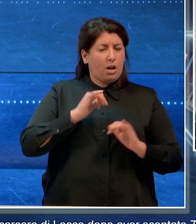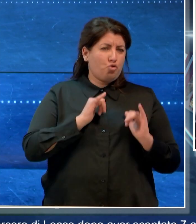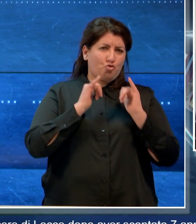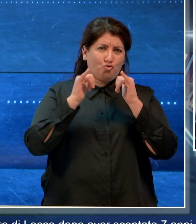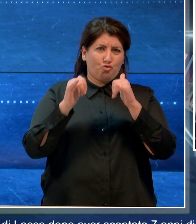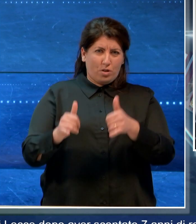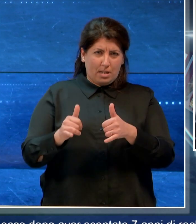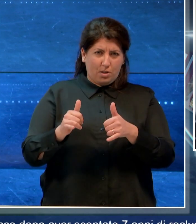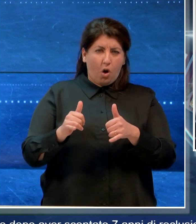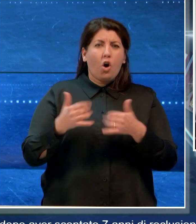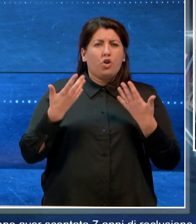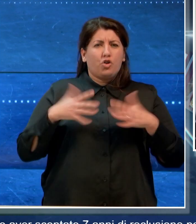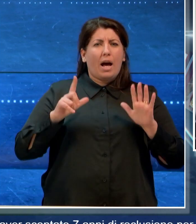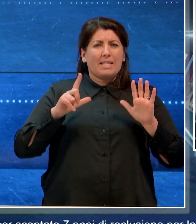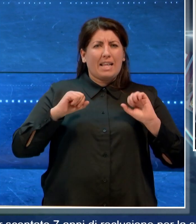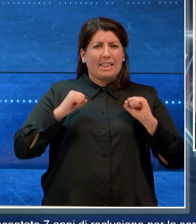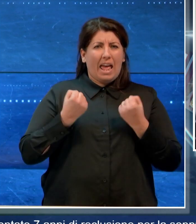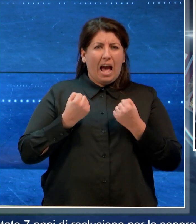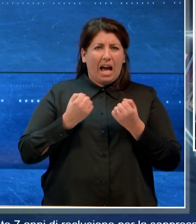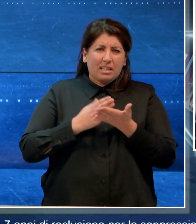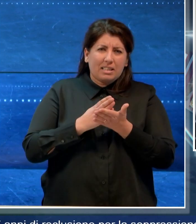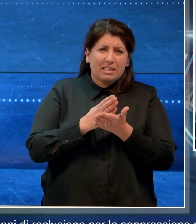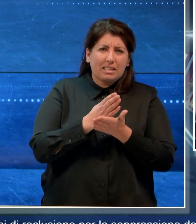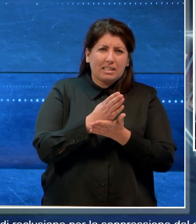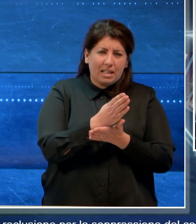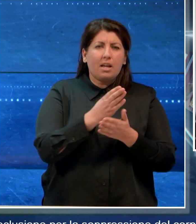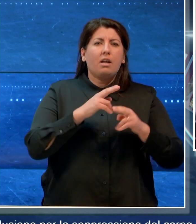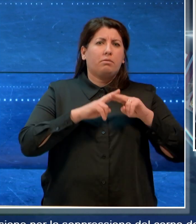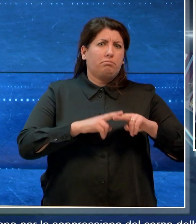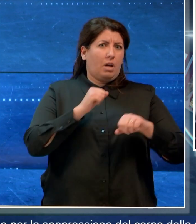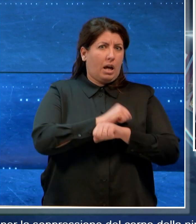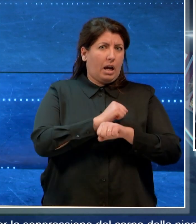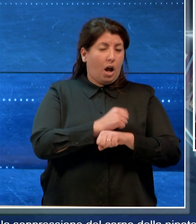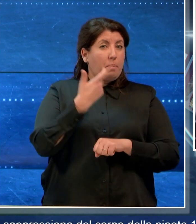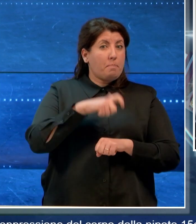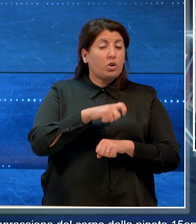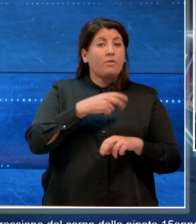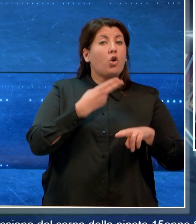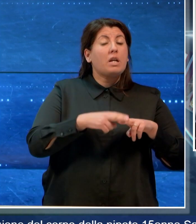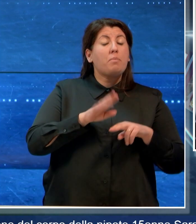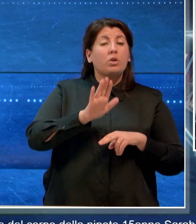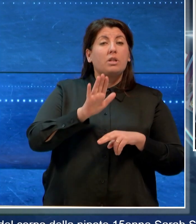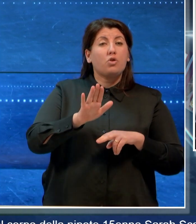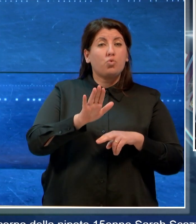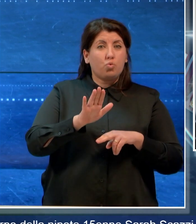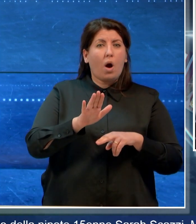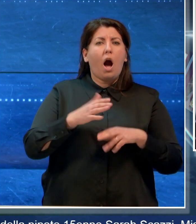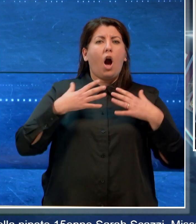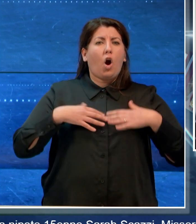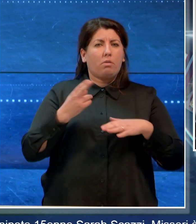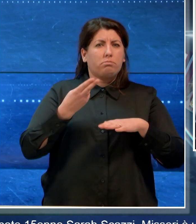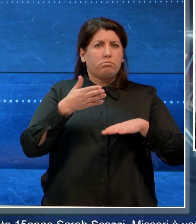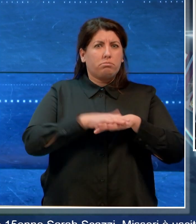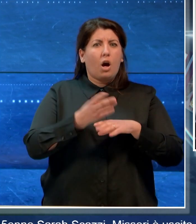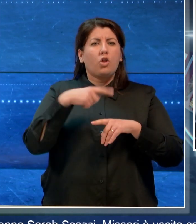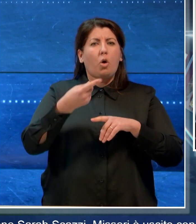sette anni di reclusione per la soppressione del corpo della nipote, 15enne Sara Scazzi.